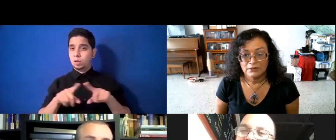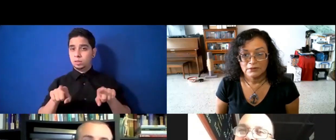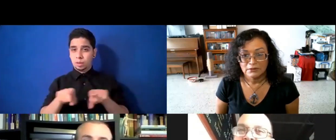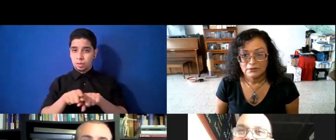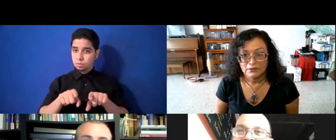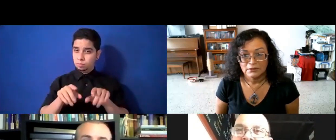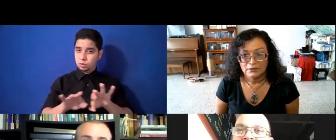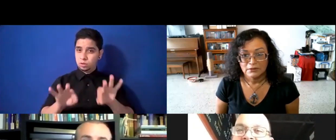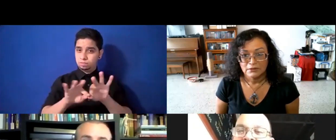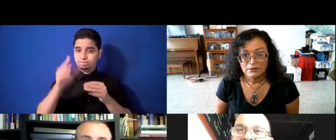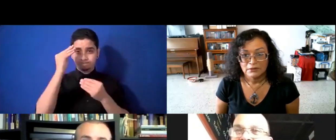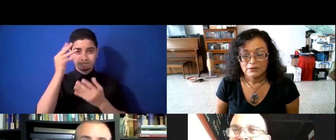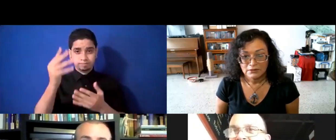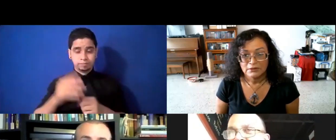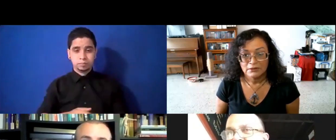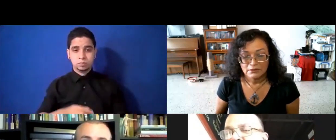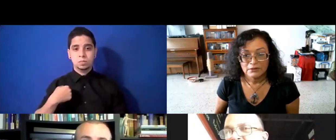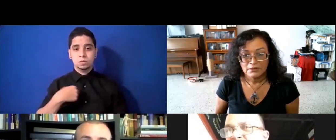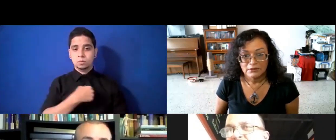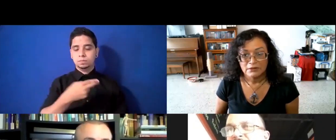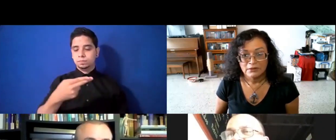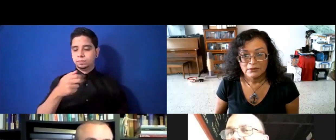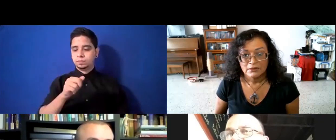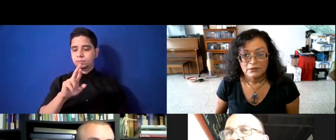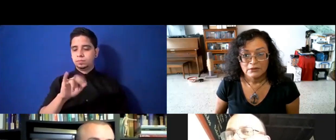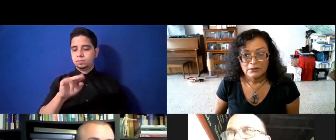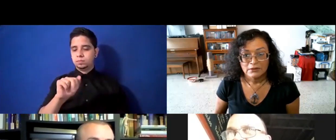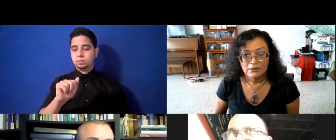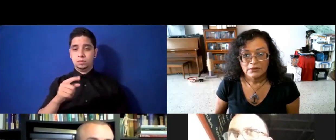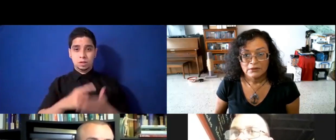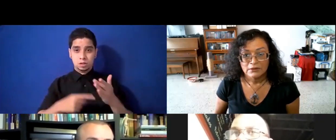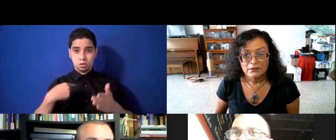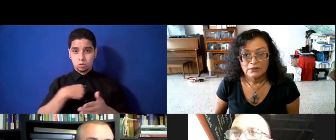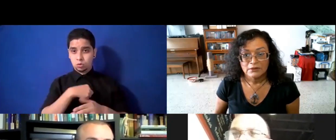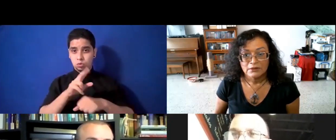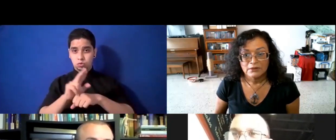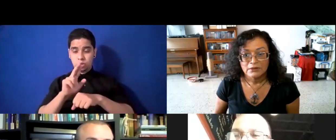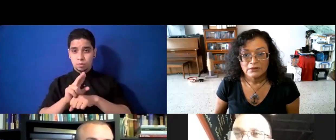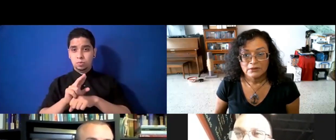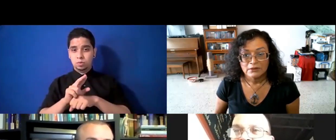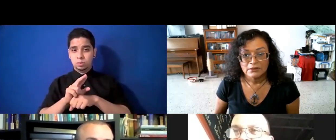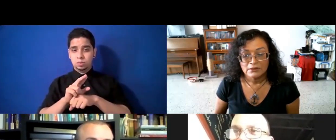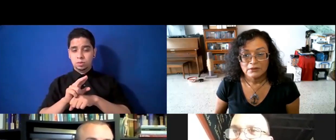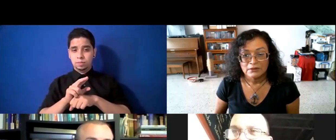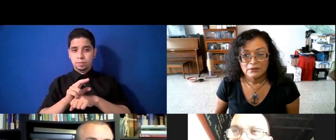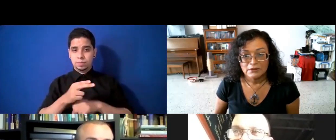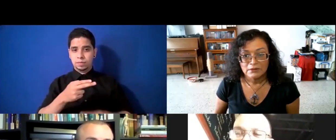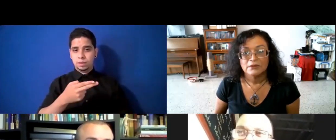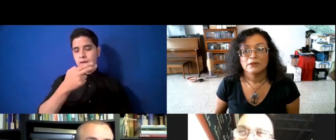que nuestra harina, que nosotros usamos, aunque es high gluten, por el tipo de pizza, que nosotros